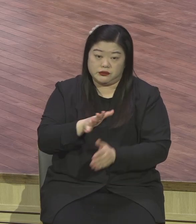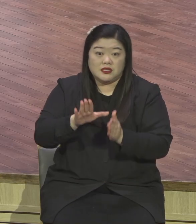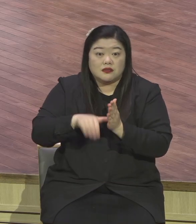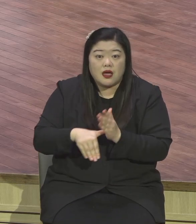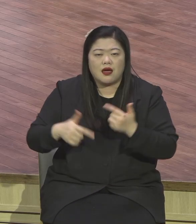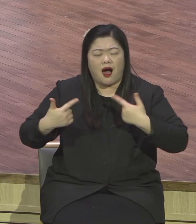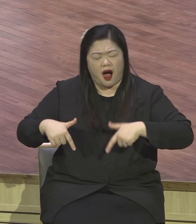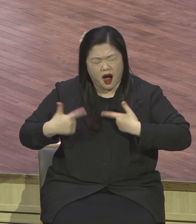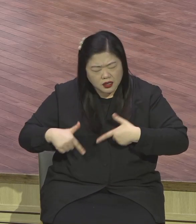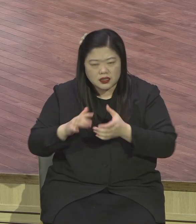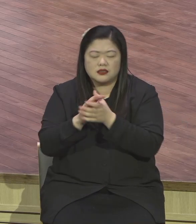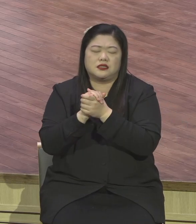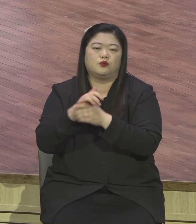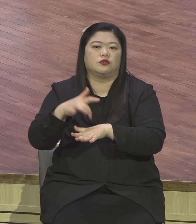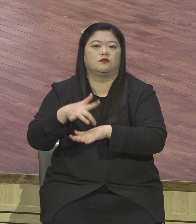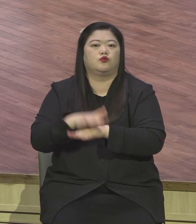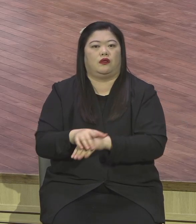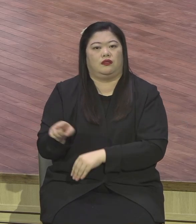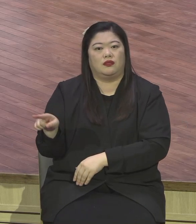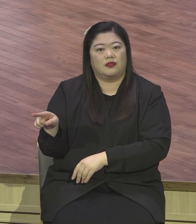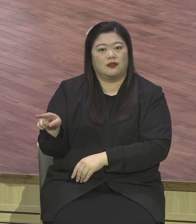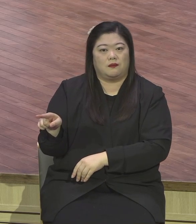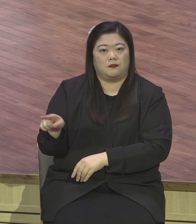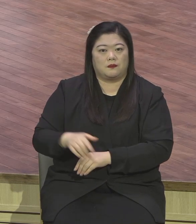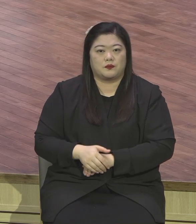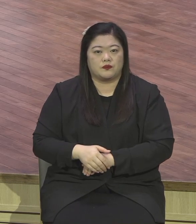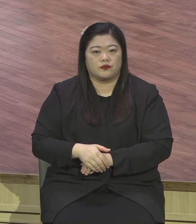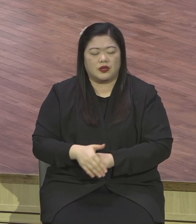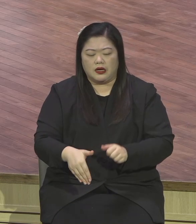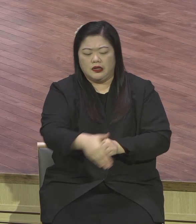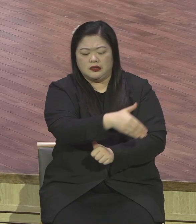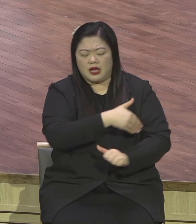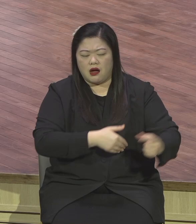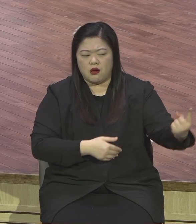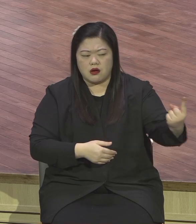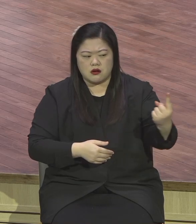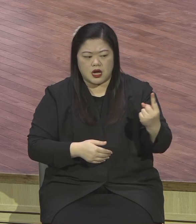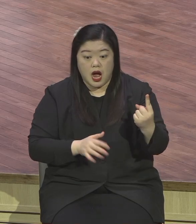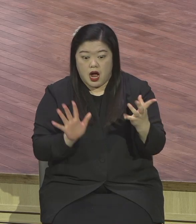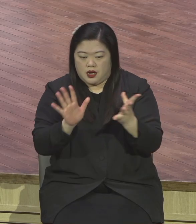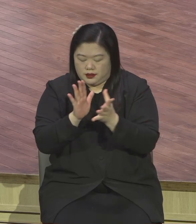불을 지을 수밖에 없으면 기도하게 되고 기도하니까 응답받고 응답받으니까 정인되는 거지.